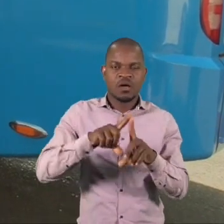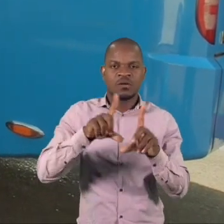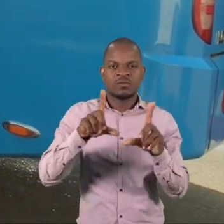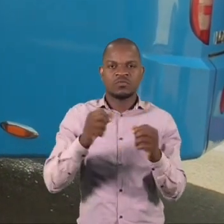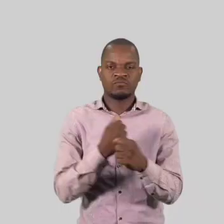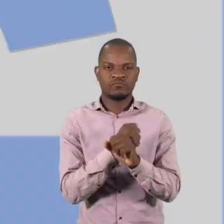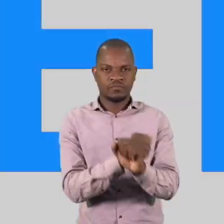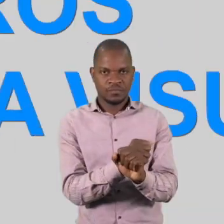acontece.